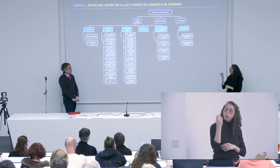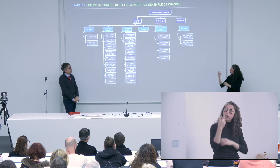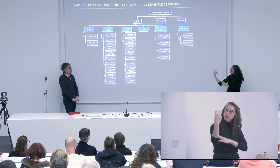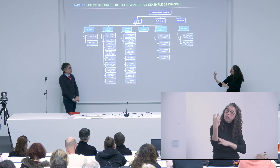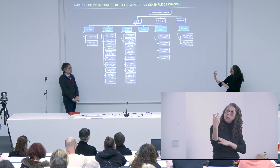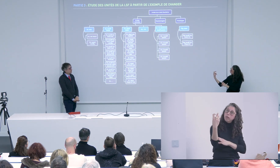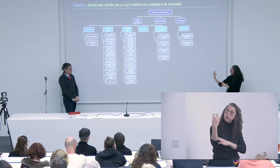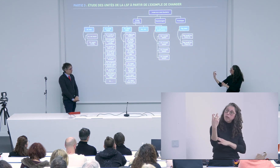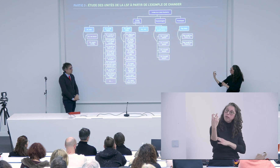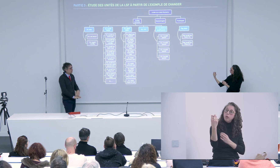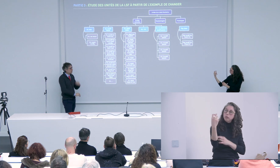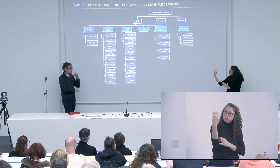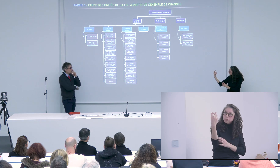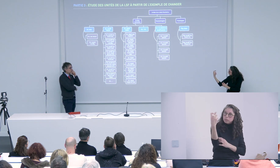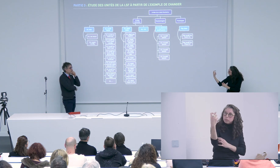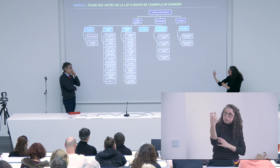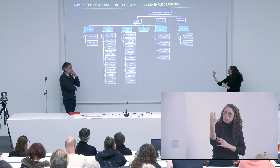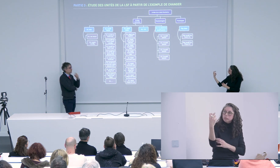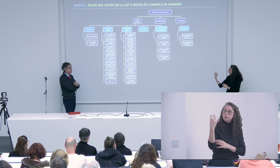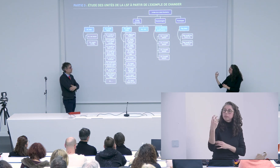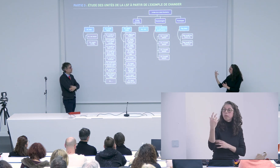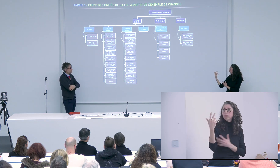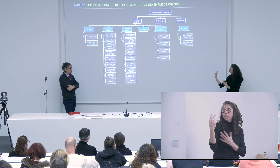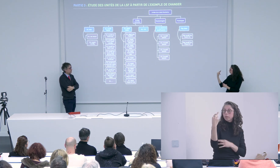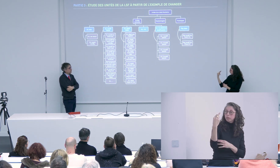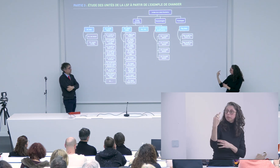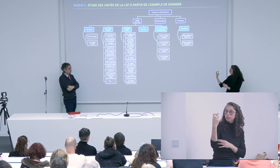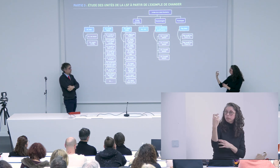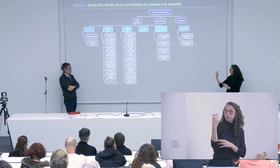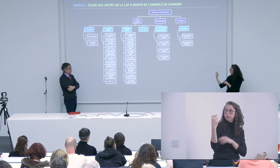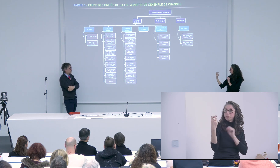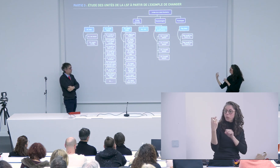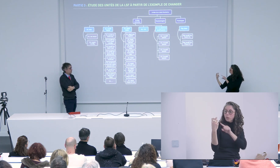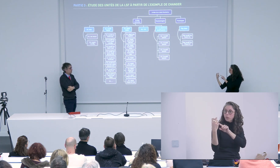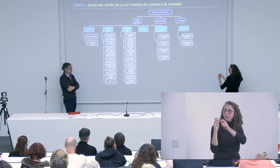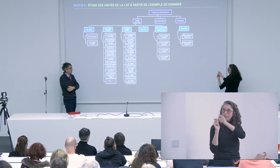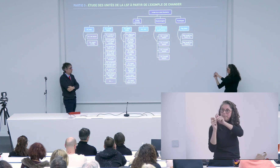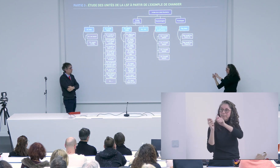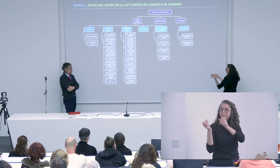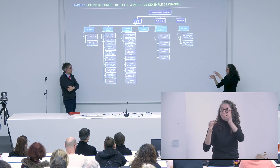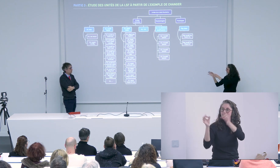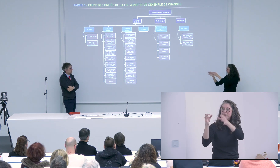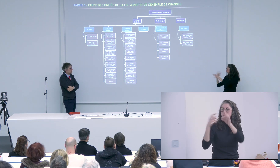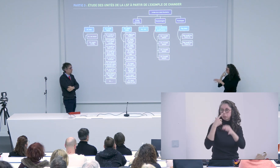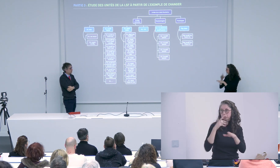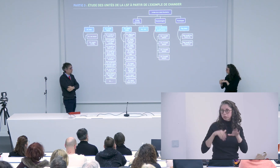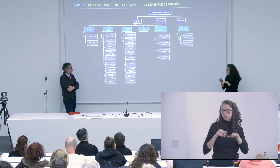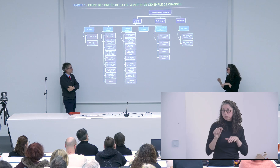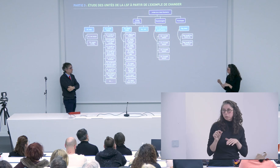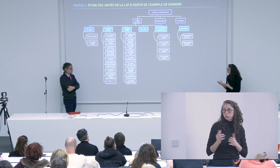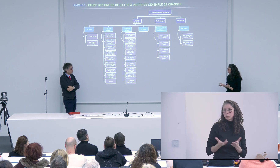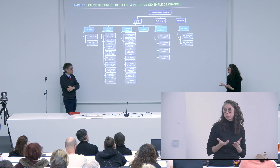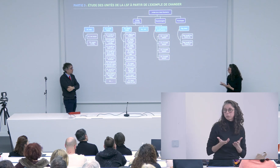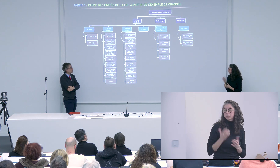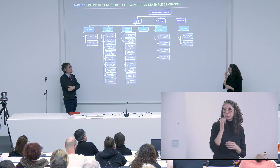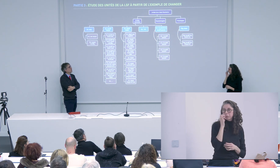ou ces signes là quand on a quelqu'un qui nous regarde pendant longtemps avec les doigts pliés ou les doigts tendus donc on peut à ce moment là